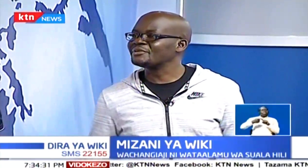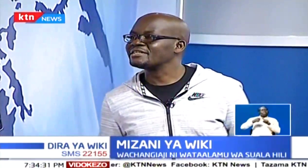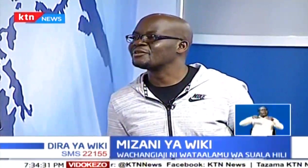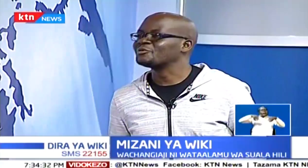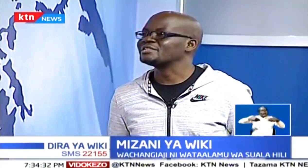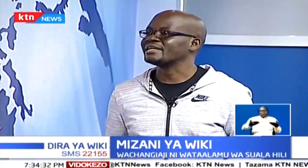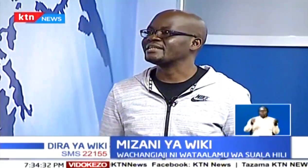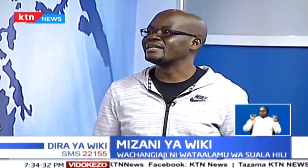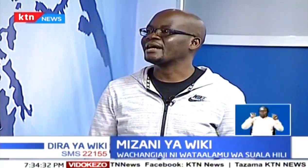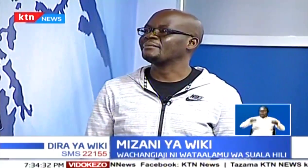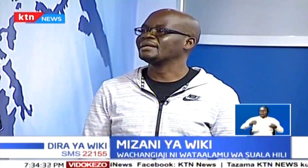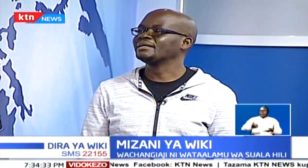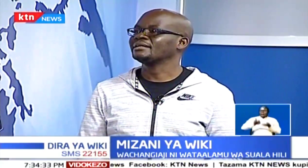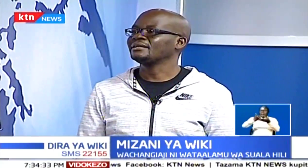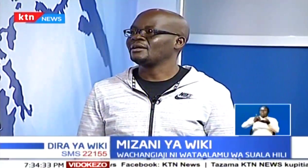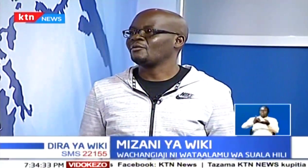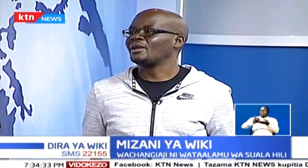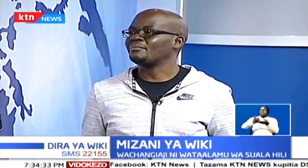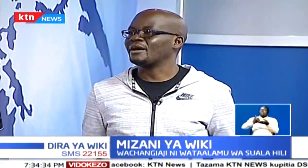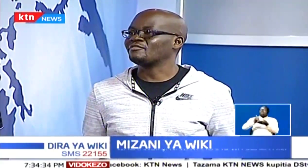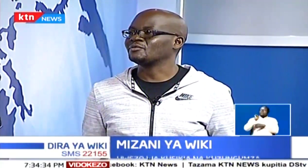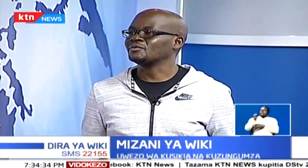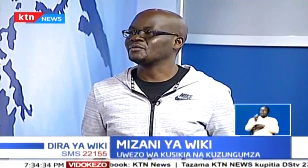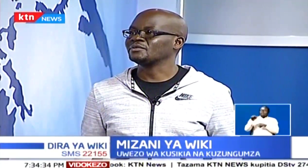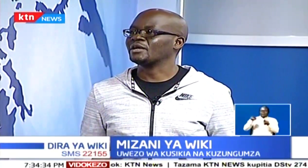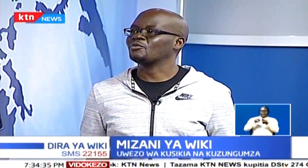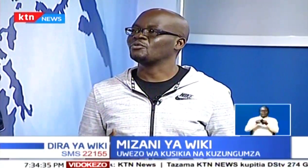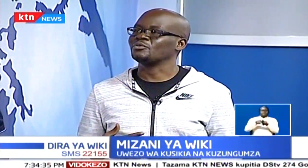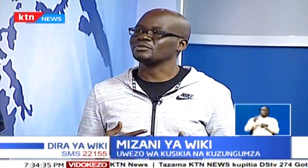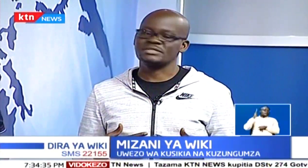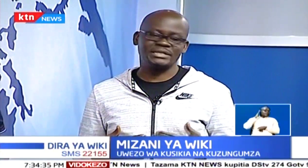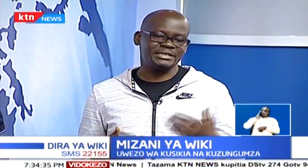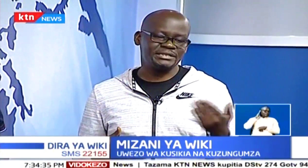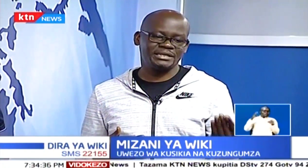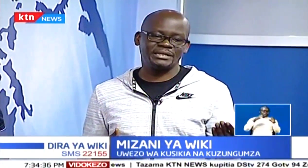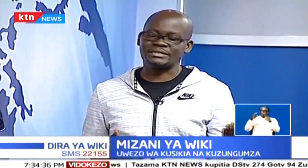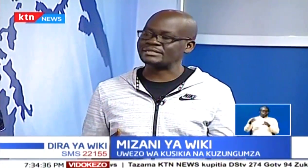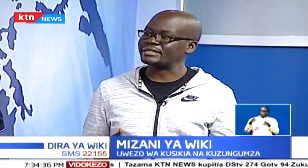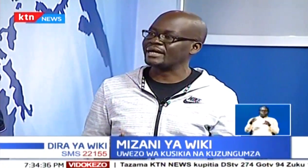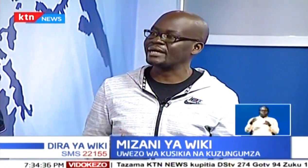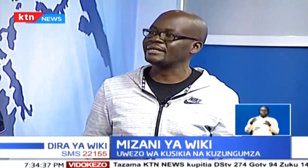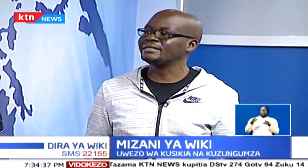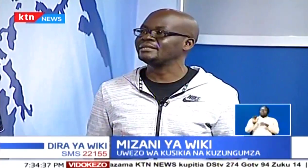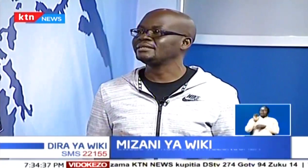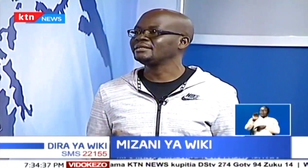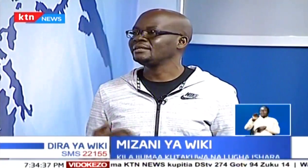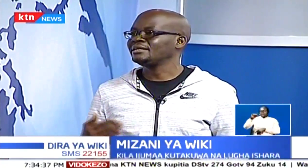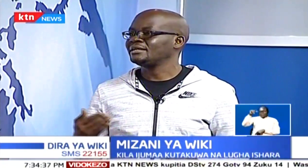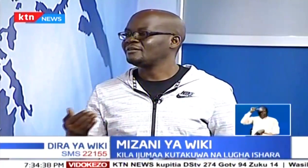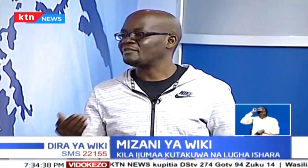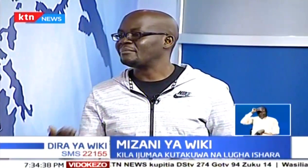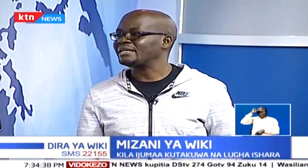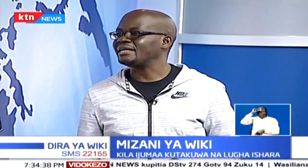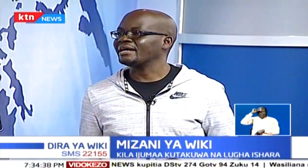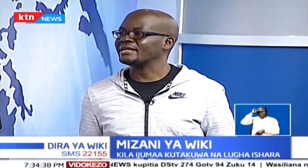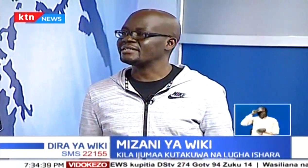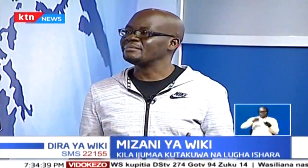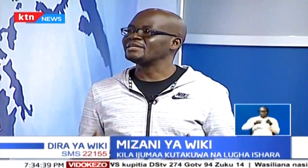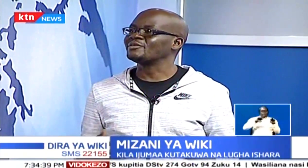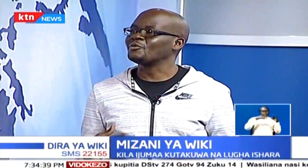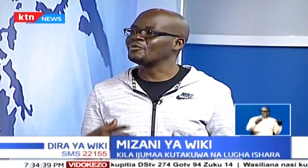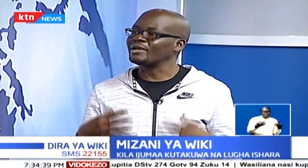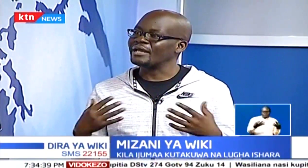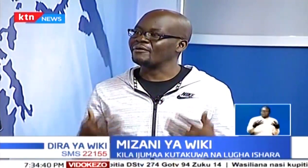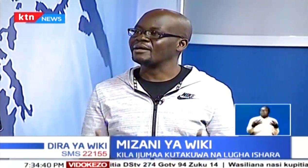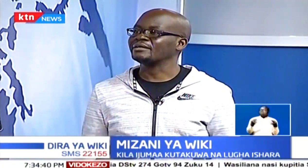jinsi gani tuneza kujisaidia kama wale mavu. Na kusinikiza serikali, familia na